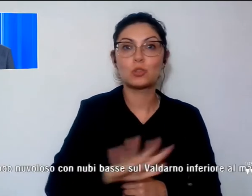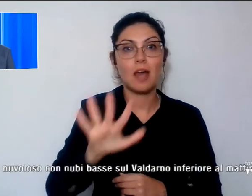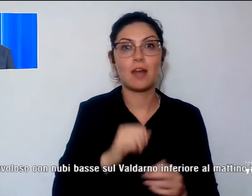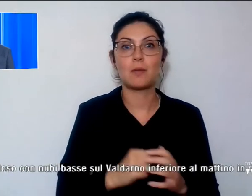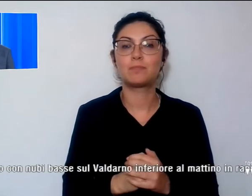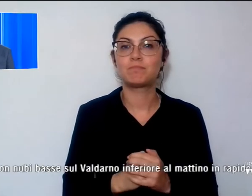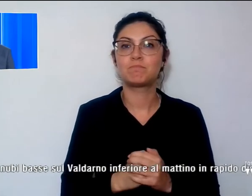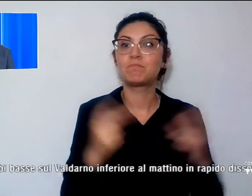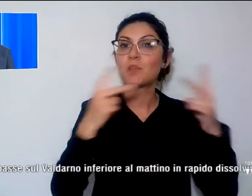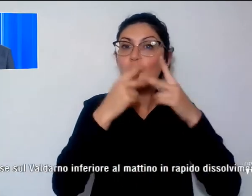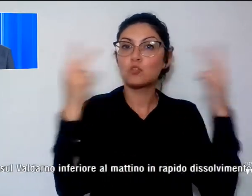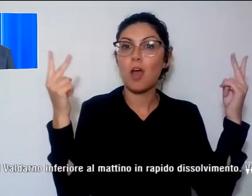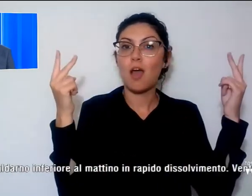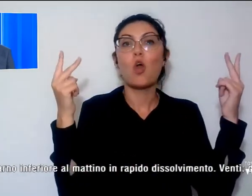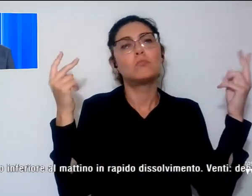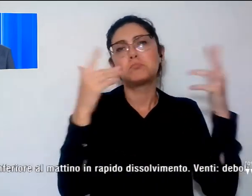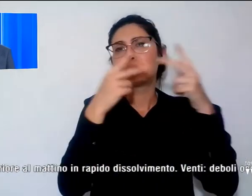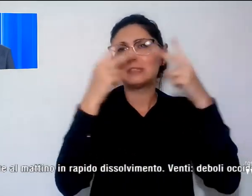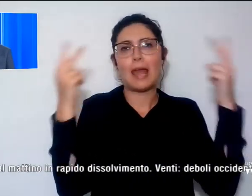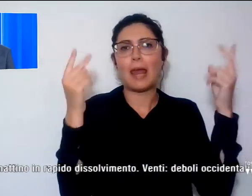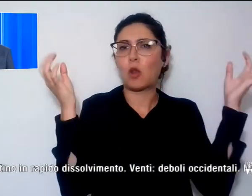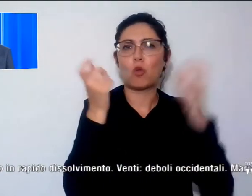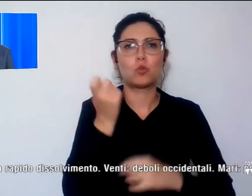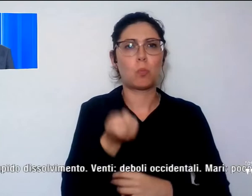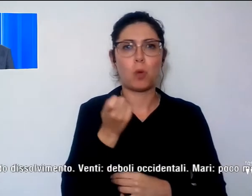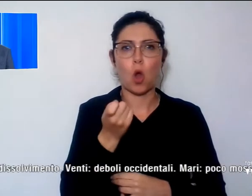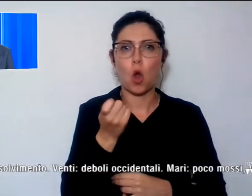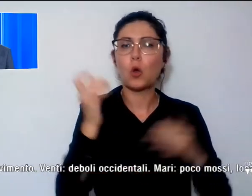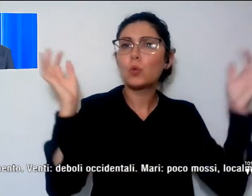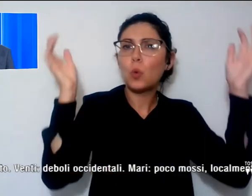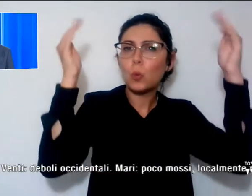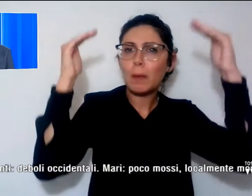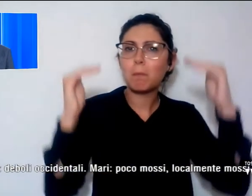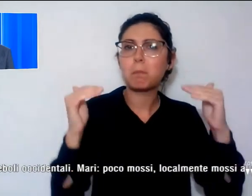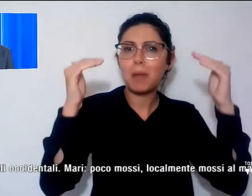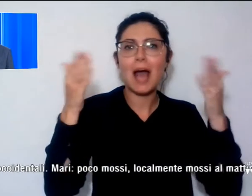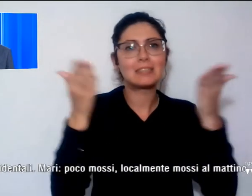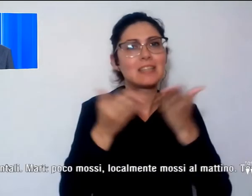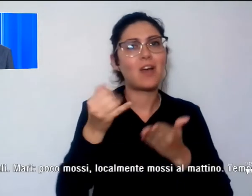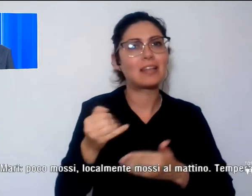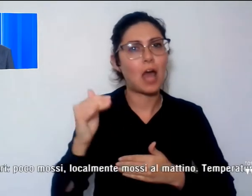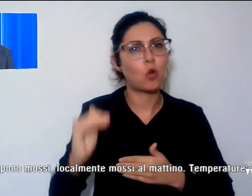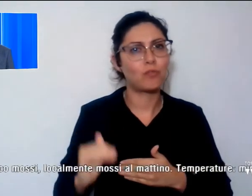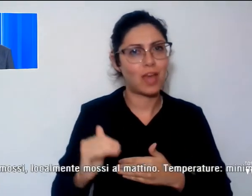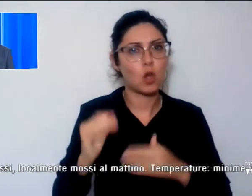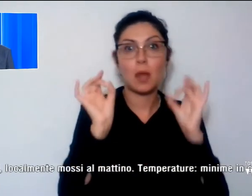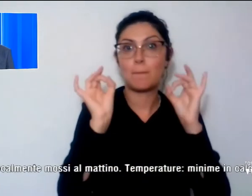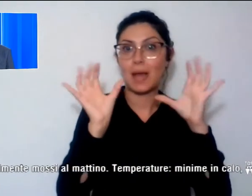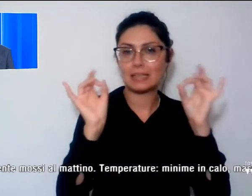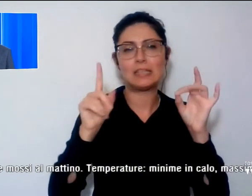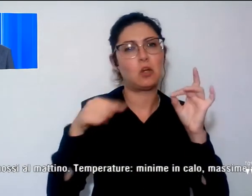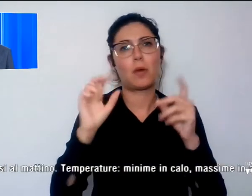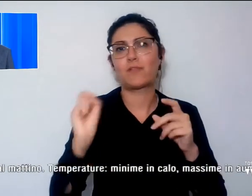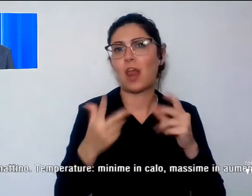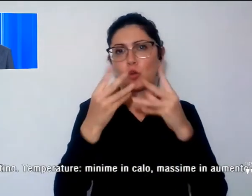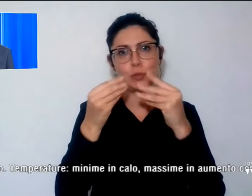Cielo sereno o poco nuvoloso, con nubi basse sul Valdano inferiore al mattino, in rapido dissolvimento.